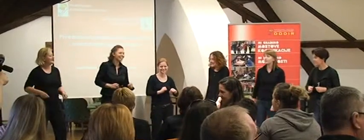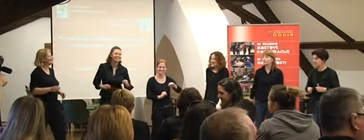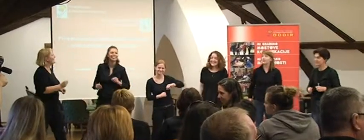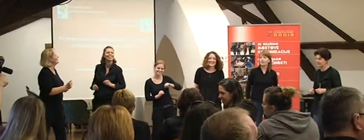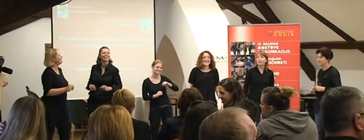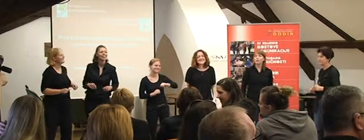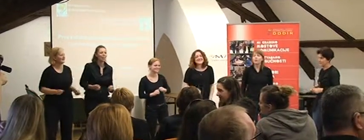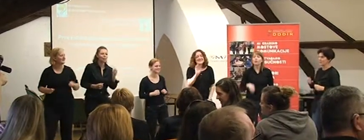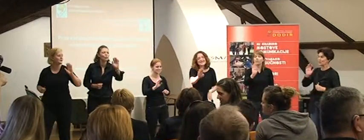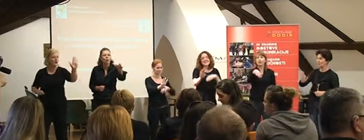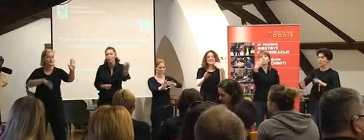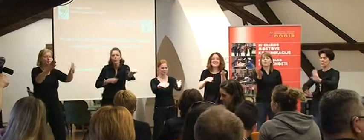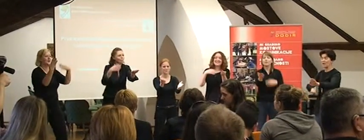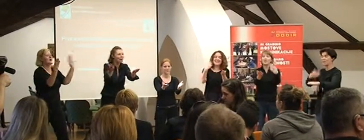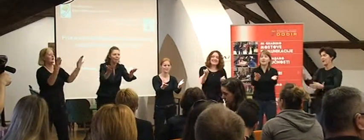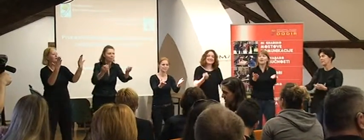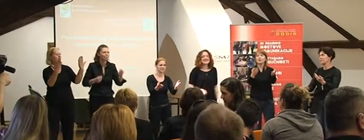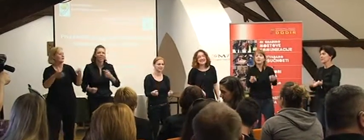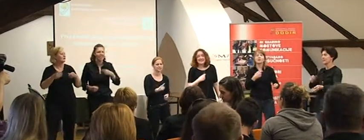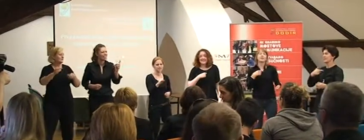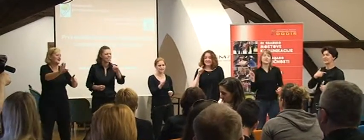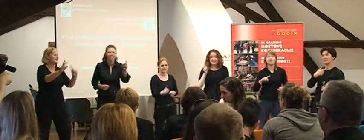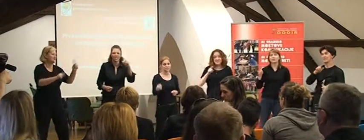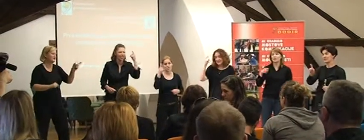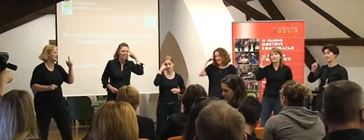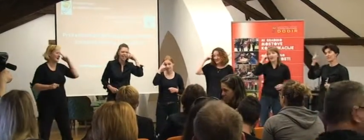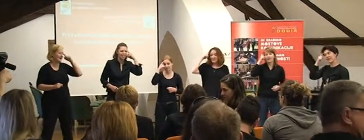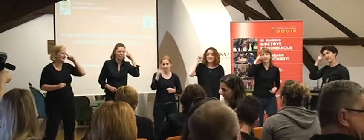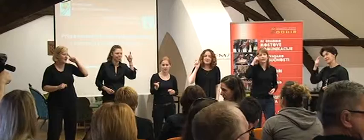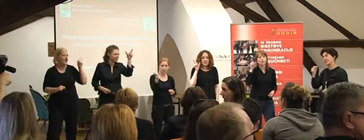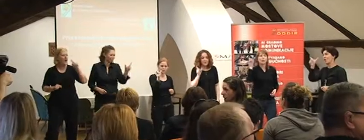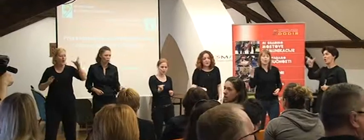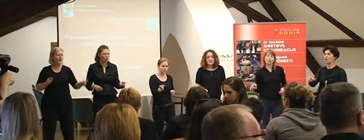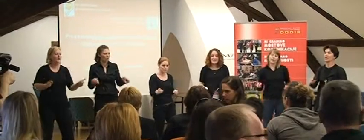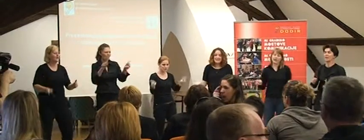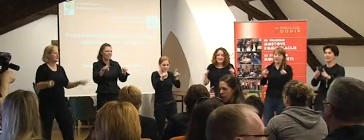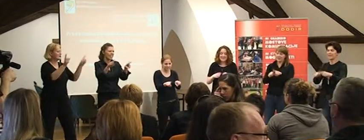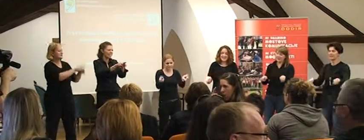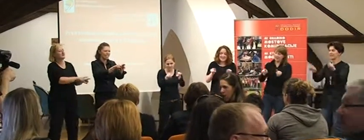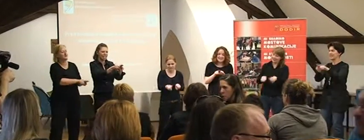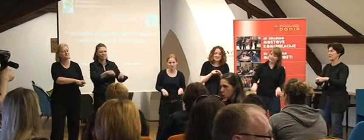U svojim rokama Nisam više zna Onaj isti